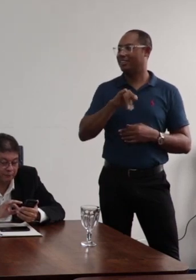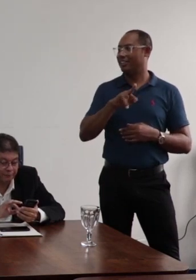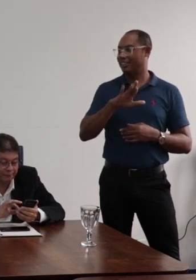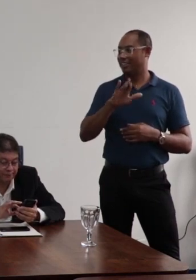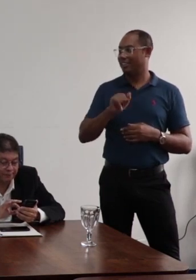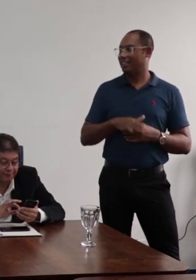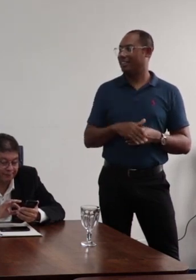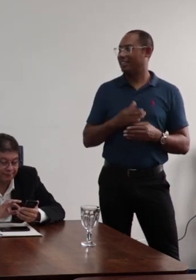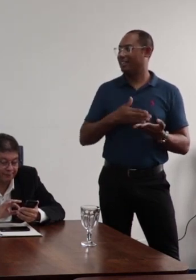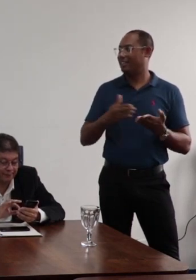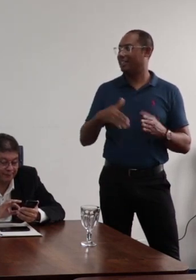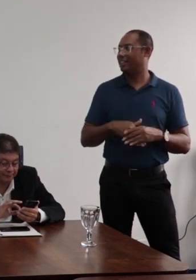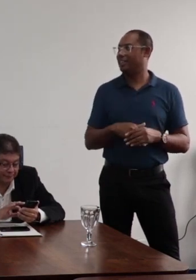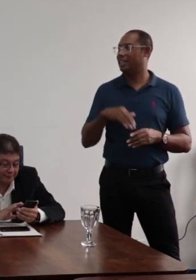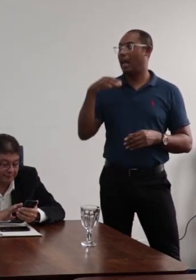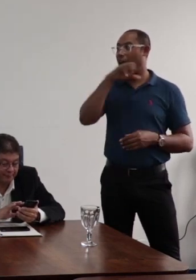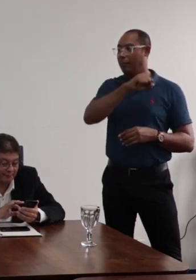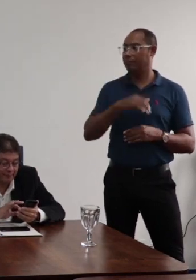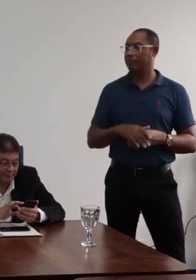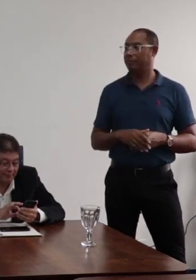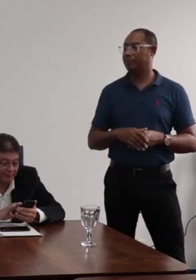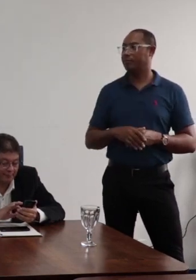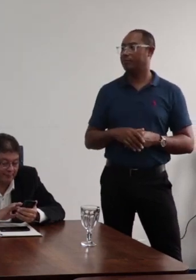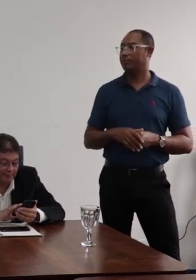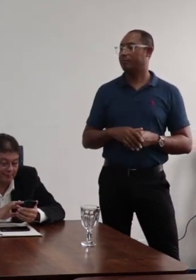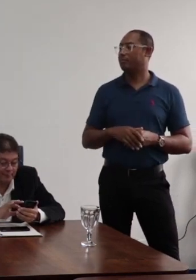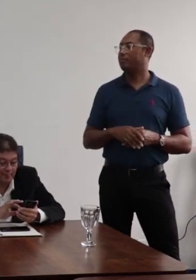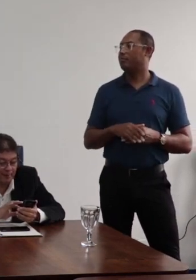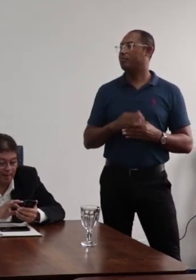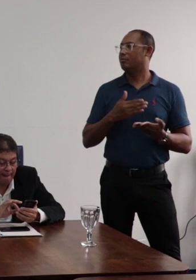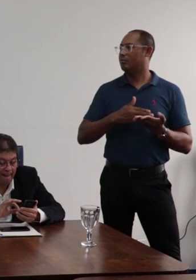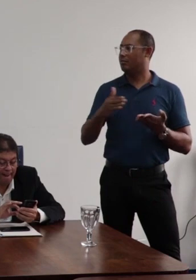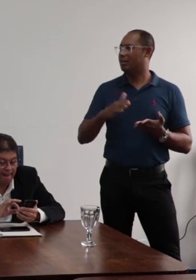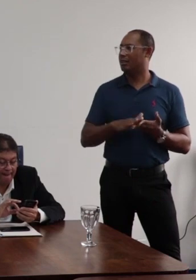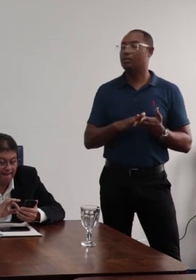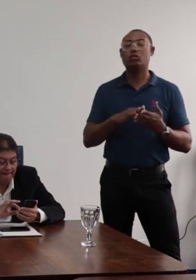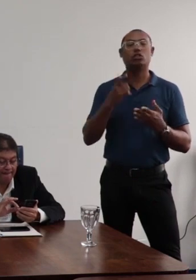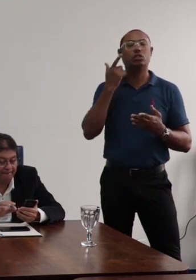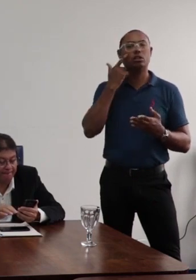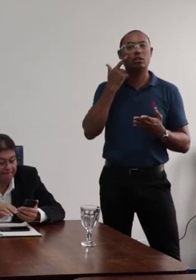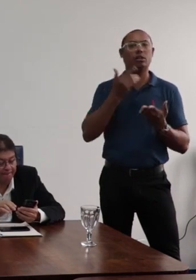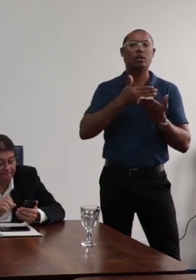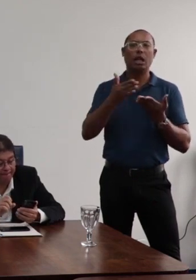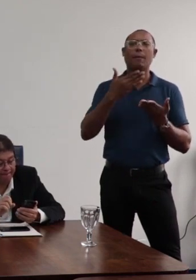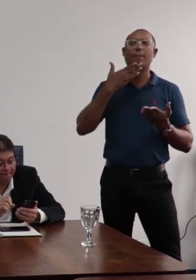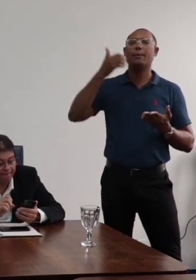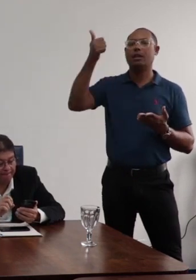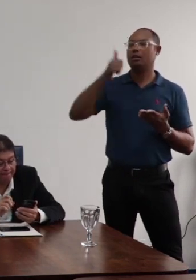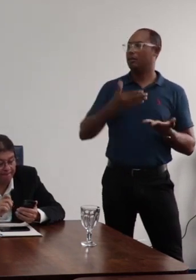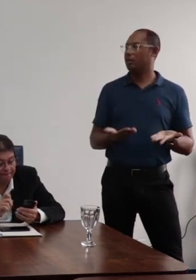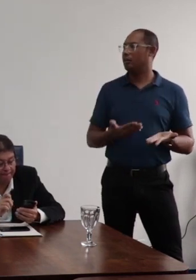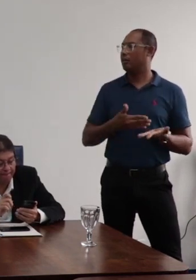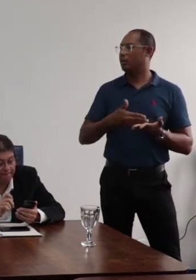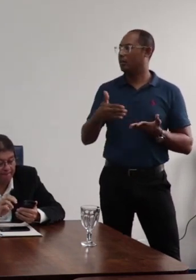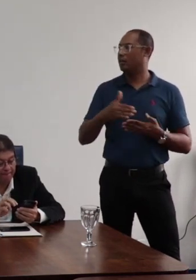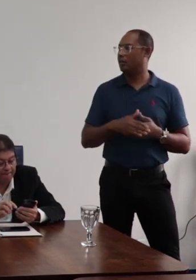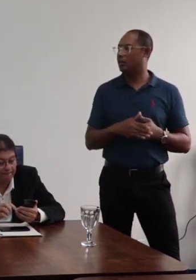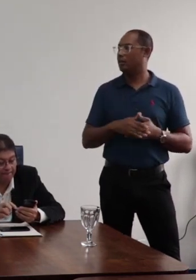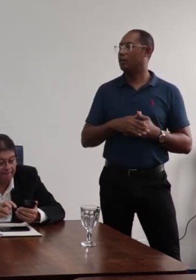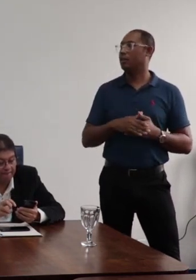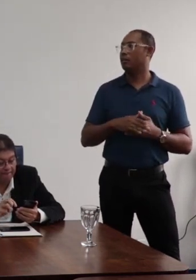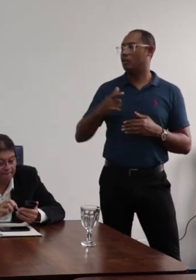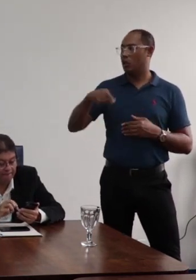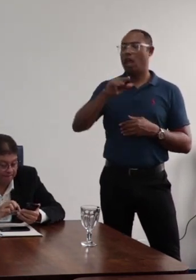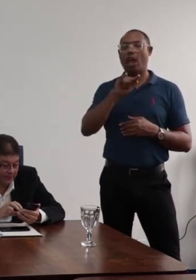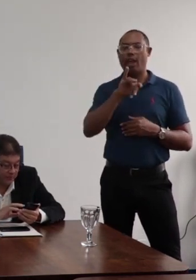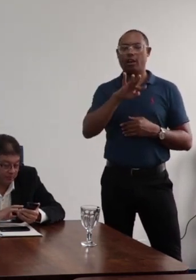Como não vai ser tão rápido, eu, sinceramente, até por uma questão de precaução, seria muito melhor que o documento que a gente tem alçado,